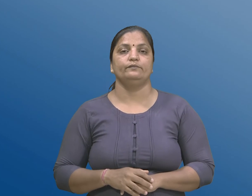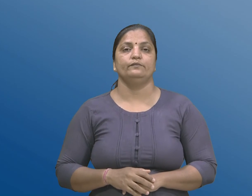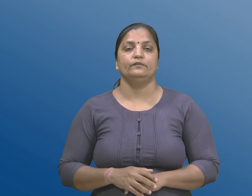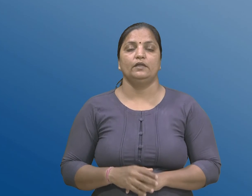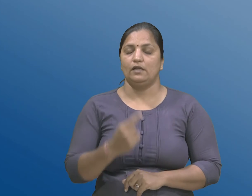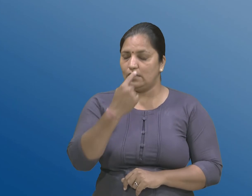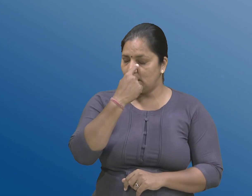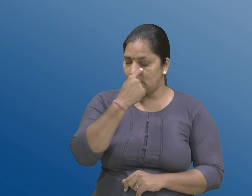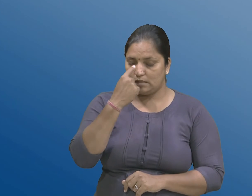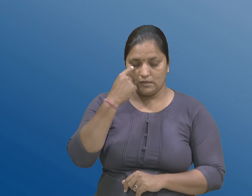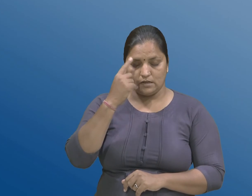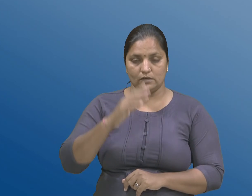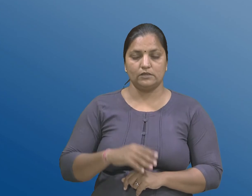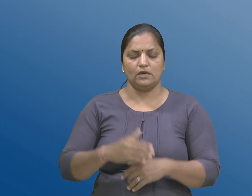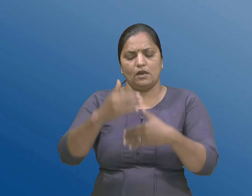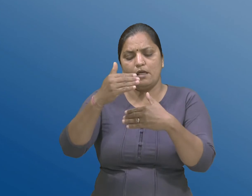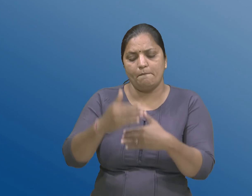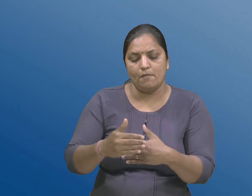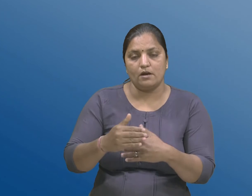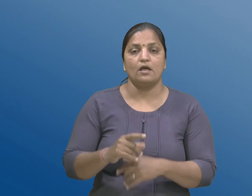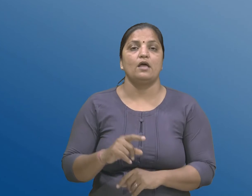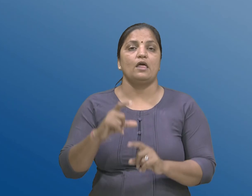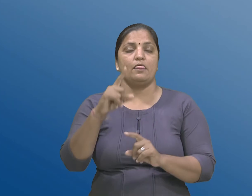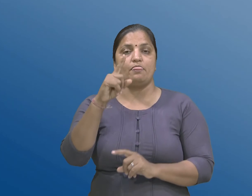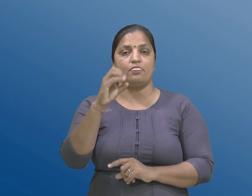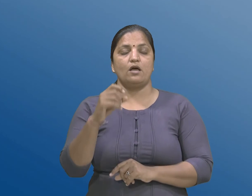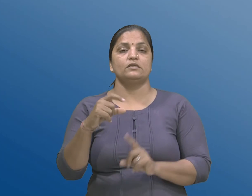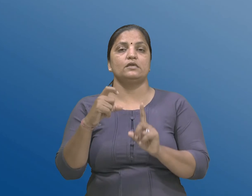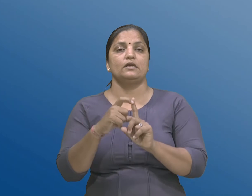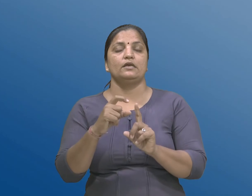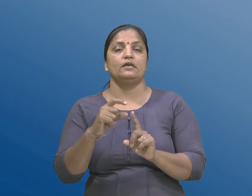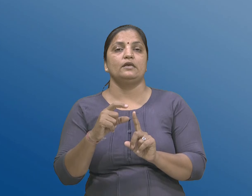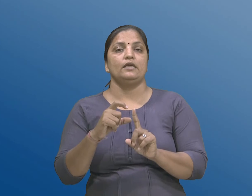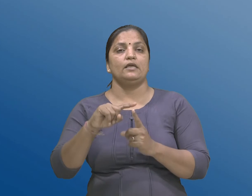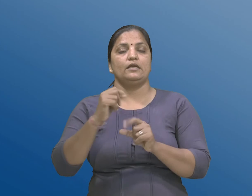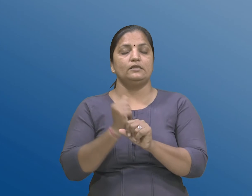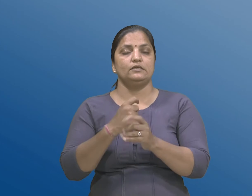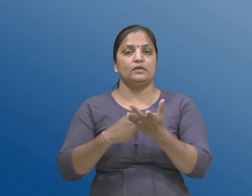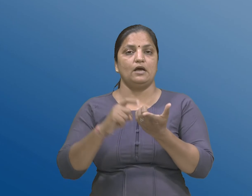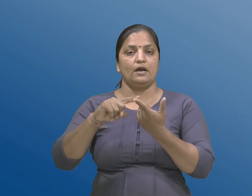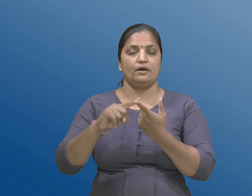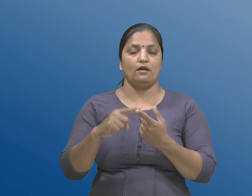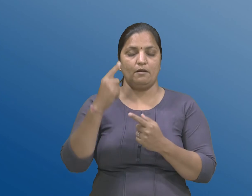द्रष्टीक्षेत्रनी मर्यादा 10 दिगरी करता ओचा कौन ना छेडाओने जोडती।